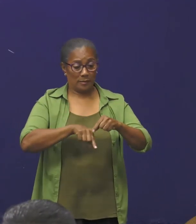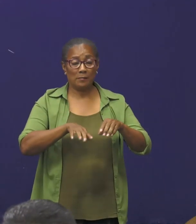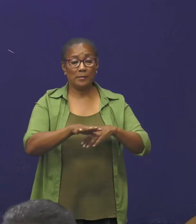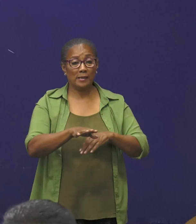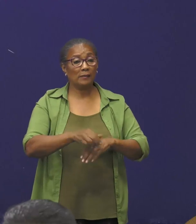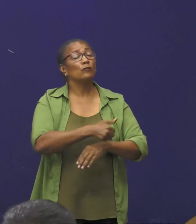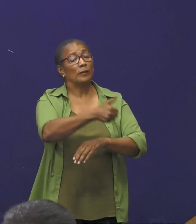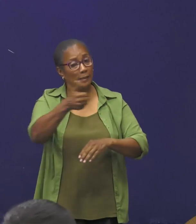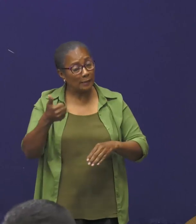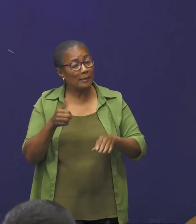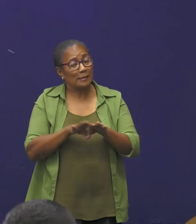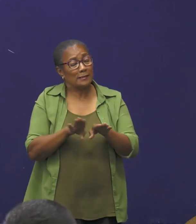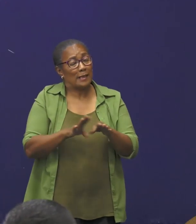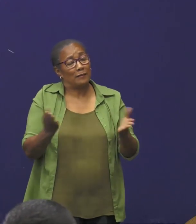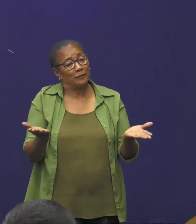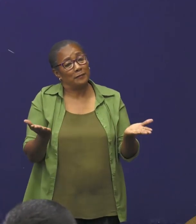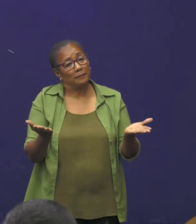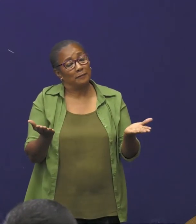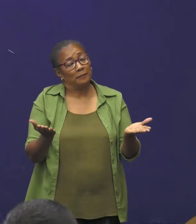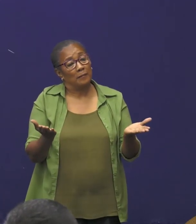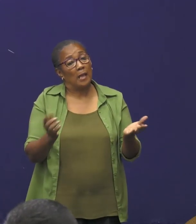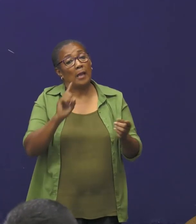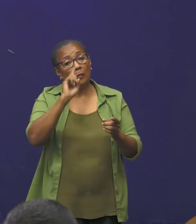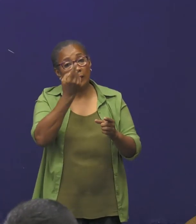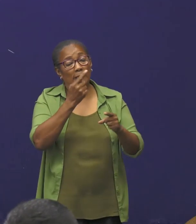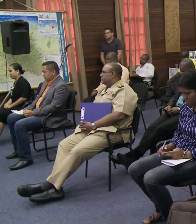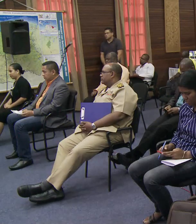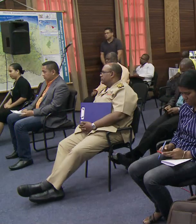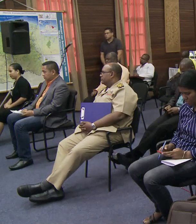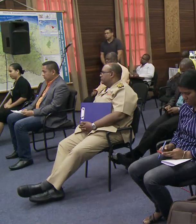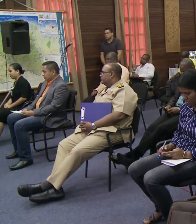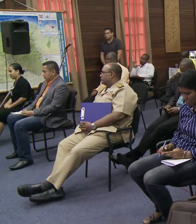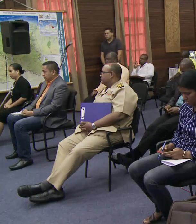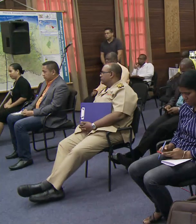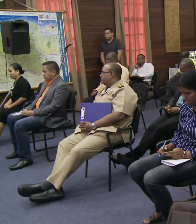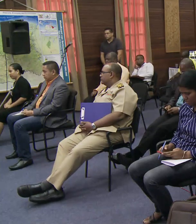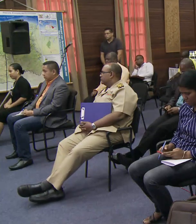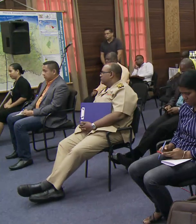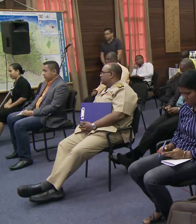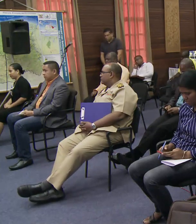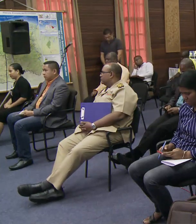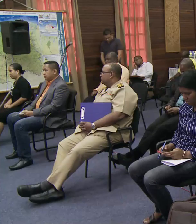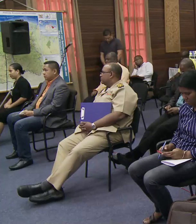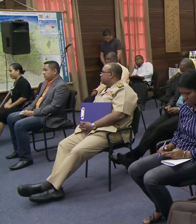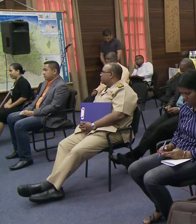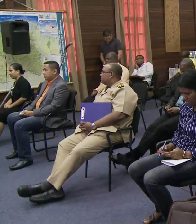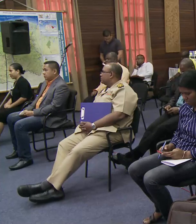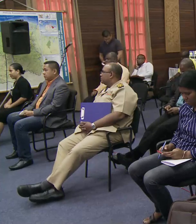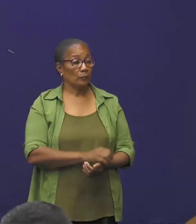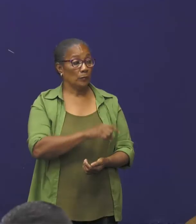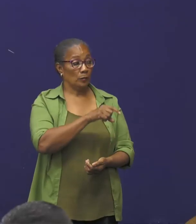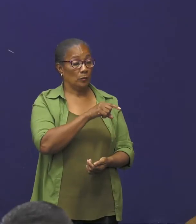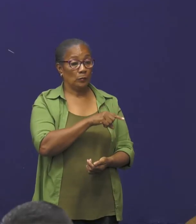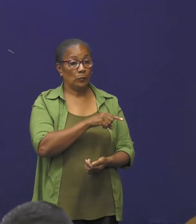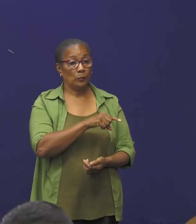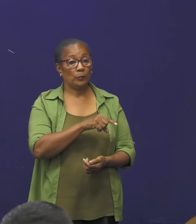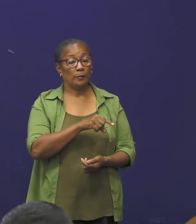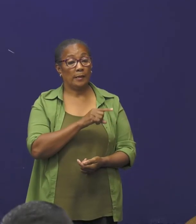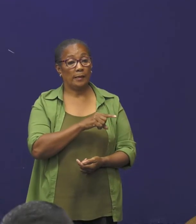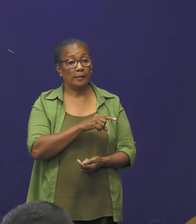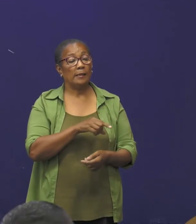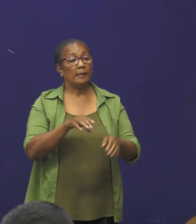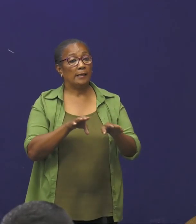geldt voor een ieder. en nog een keer, ook daar gaan wij geen uitzondering maken. Ik ga direct in hetzelfde